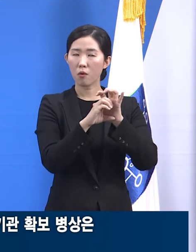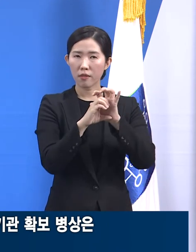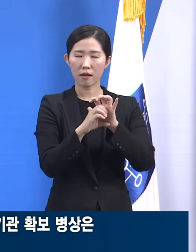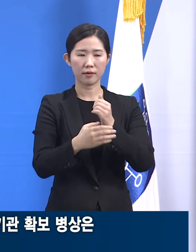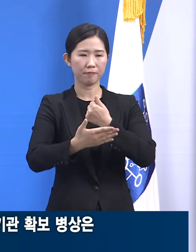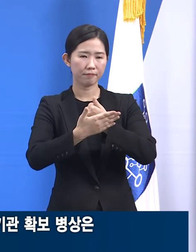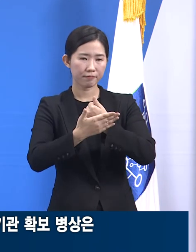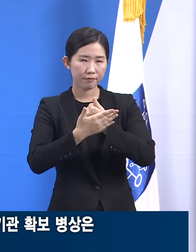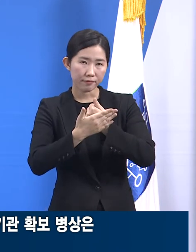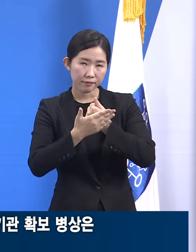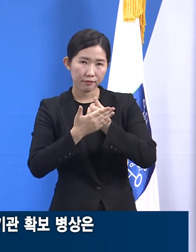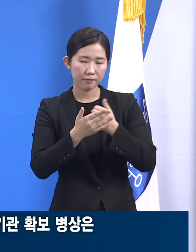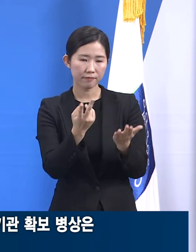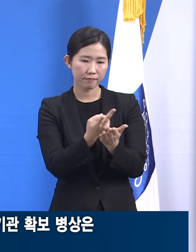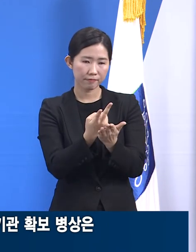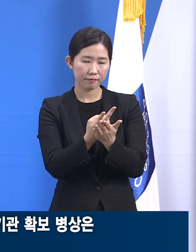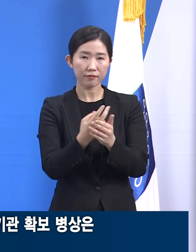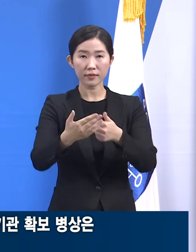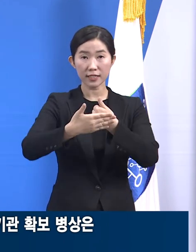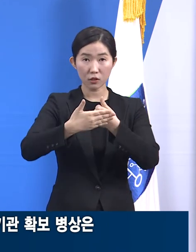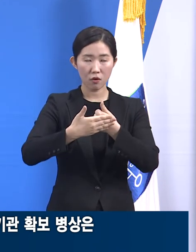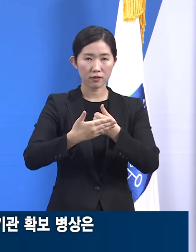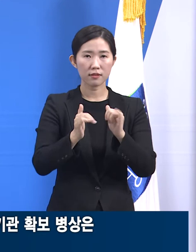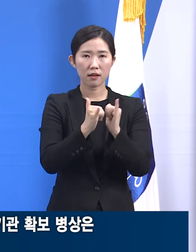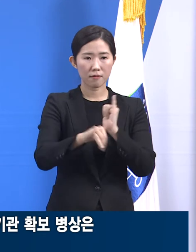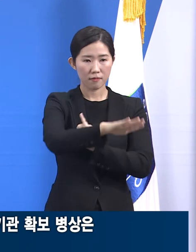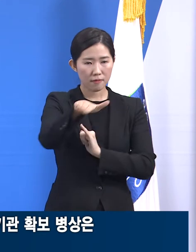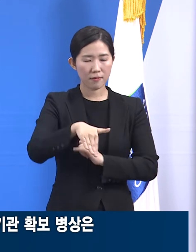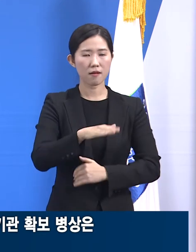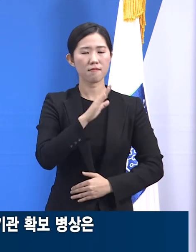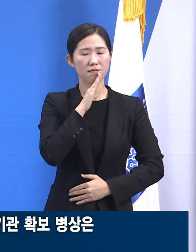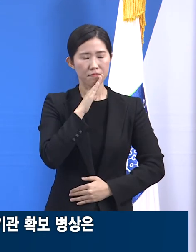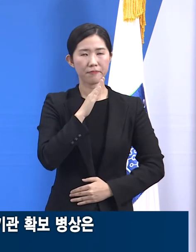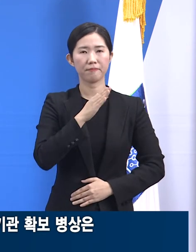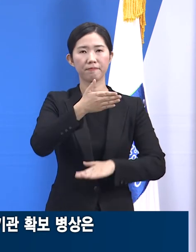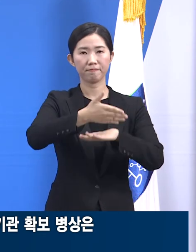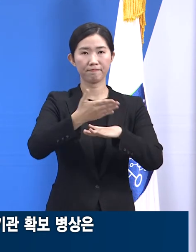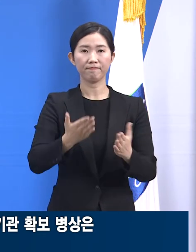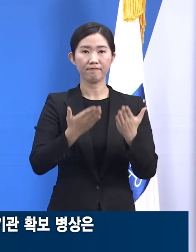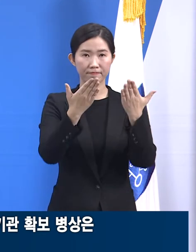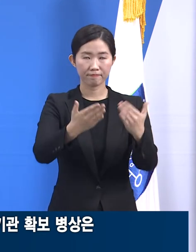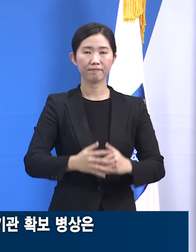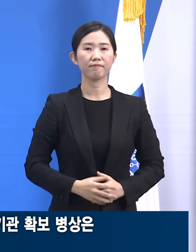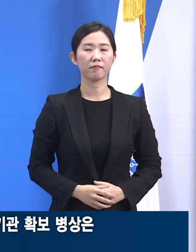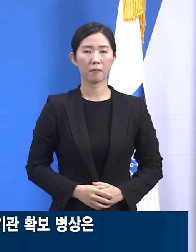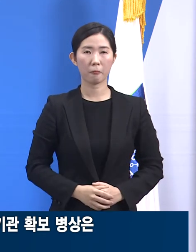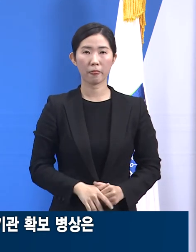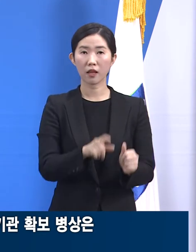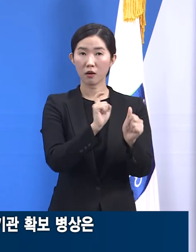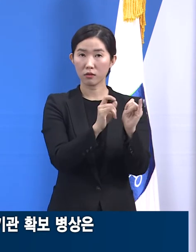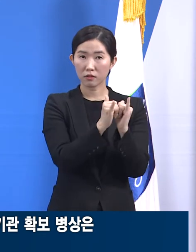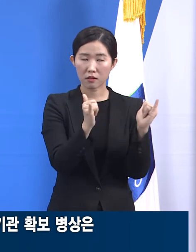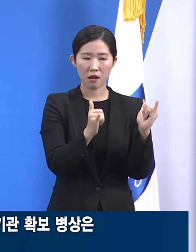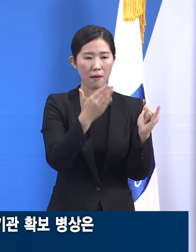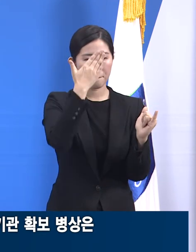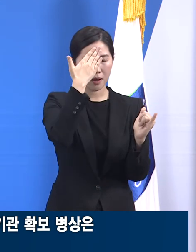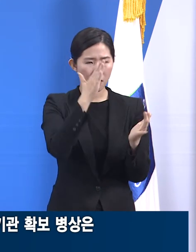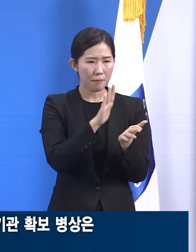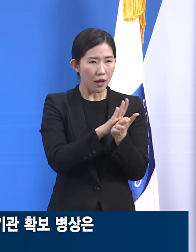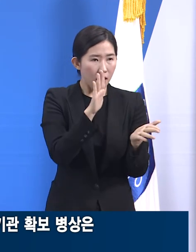도내 의료기관들의 머리 숙여 감사드립니다. 확진자들이 증상이 발생하는 시점과